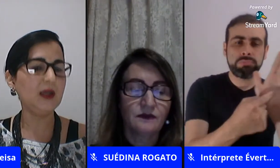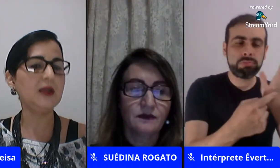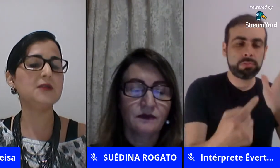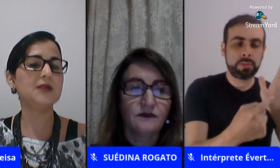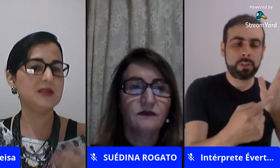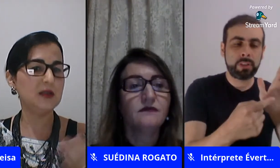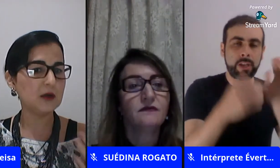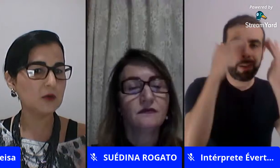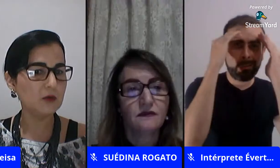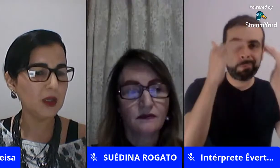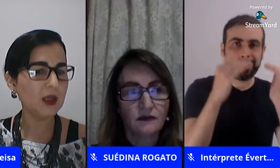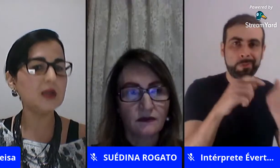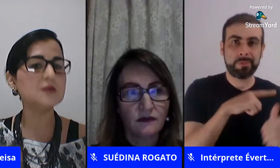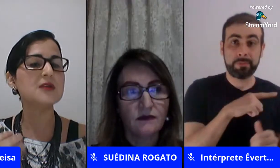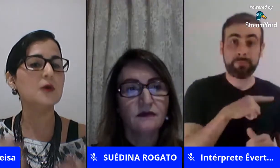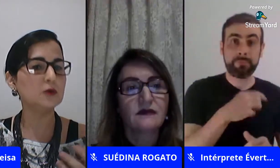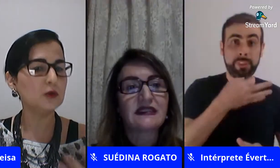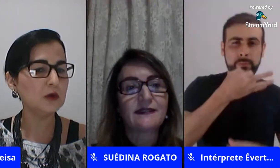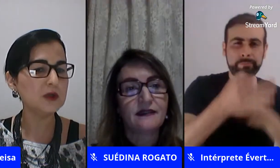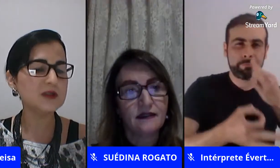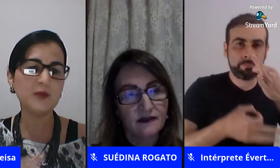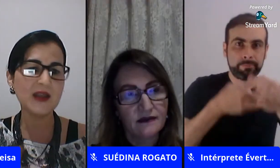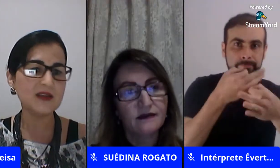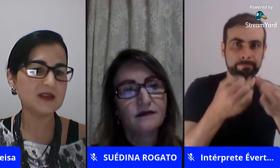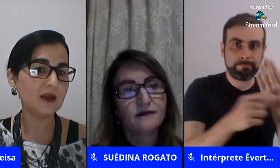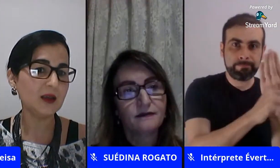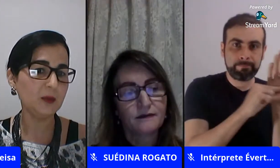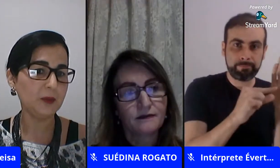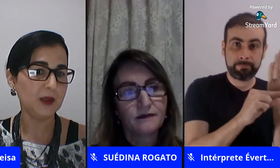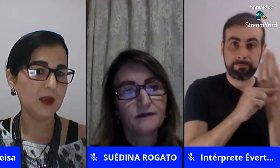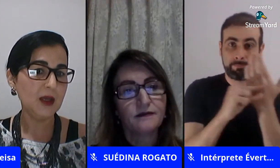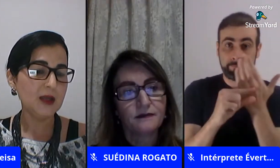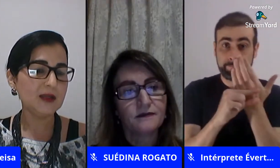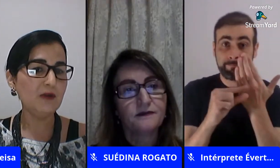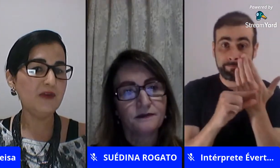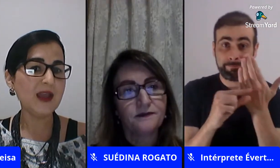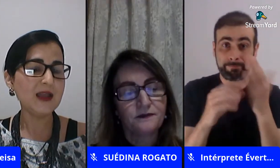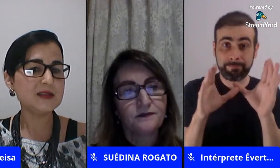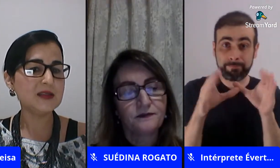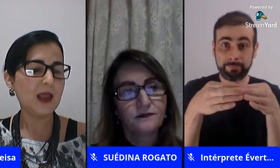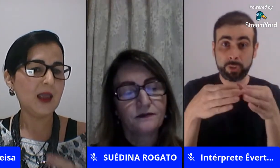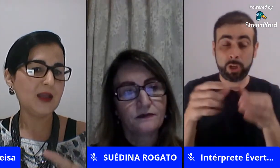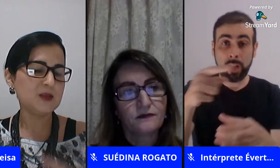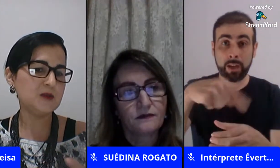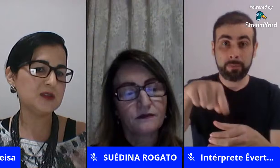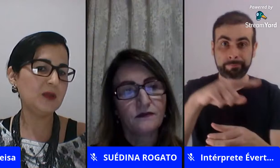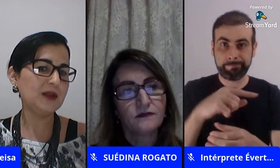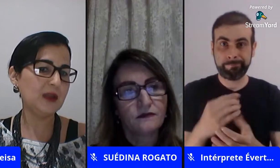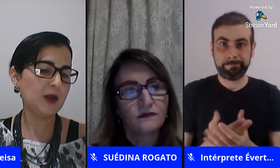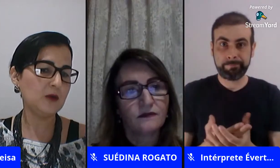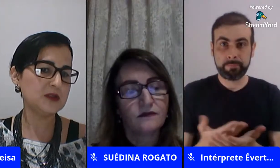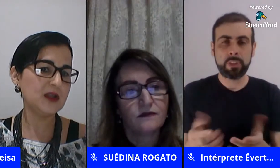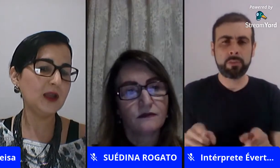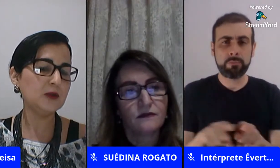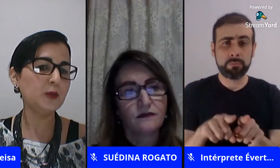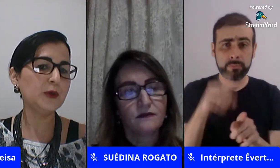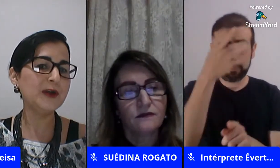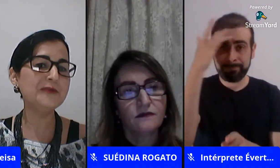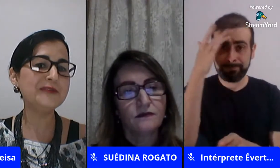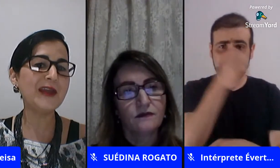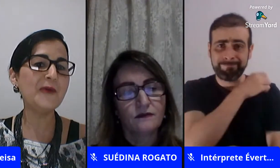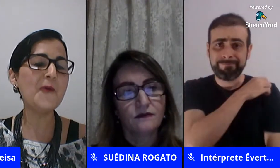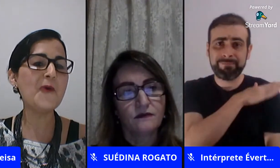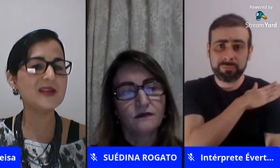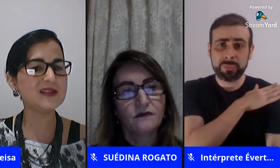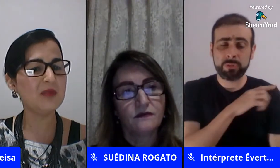respeito e trazendo argumentos autores pra essa equipe talvez as pessoas também tem preconceito